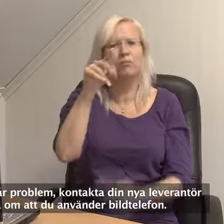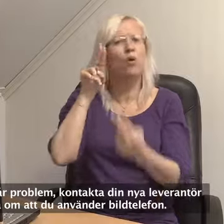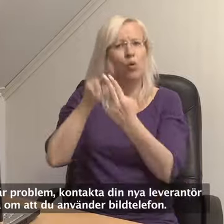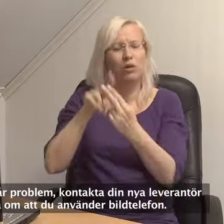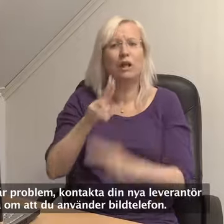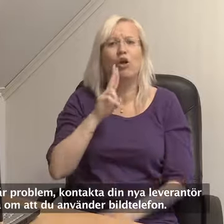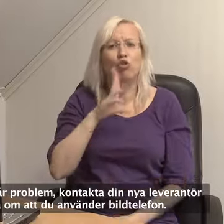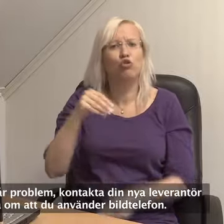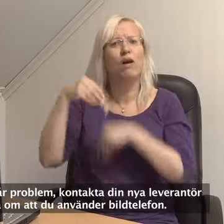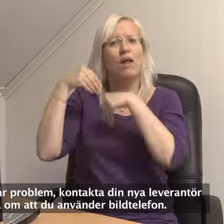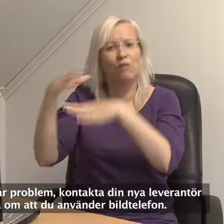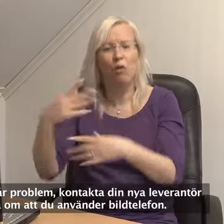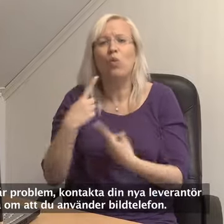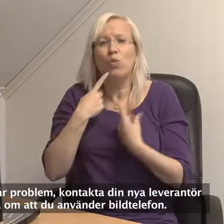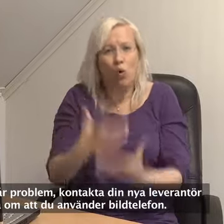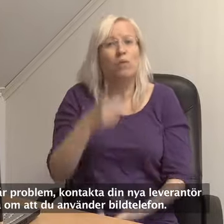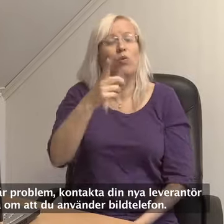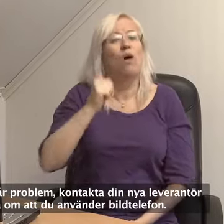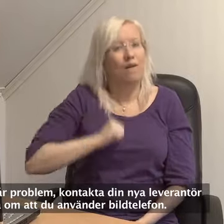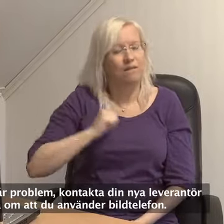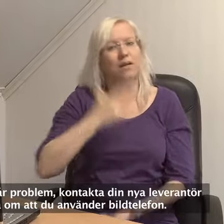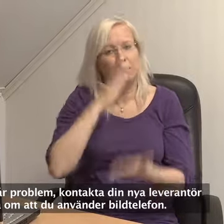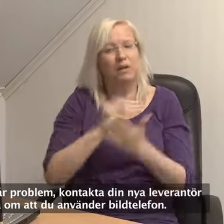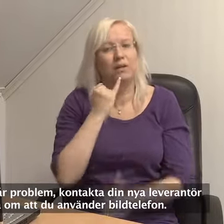kontakta din nya leverantör och tala om att du använder bildtelefon.